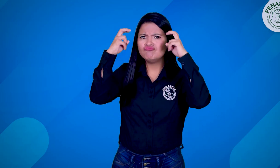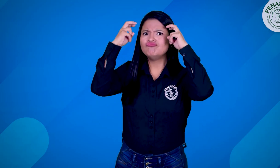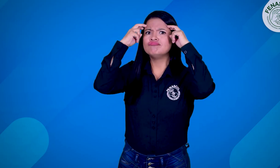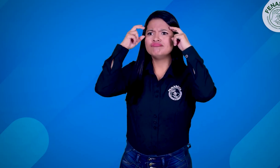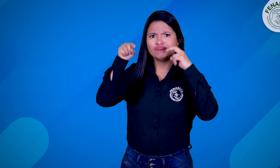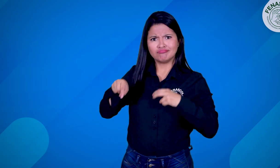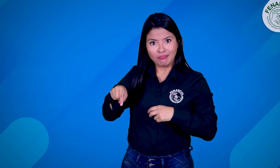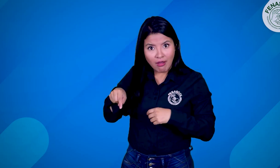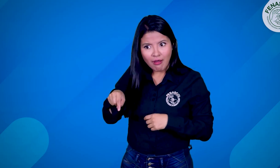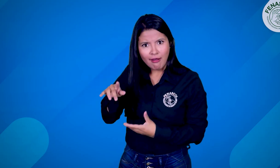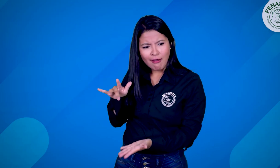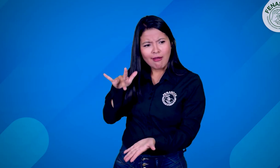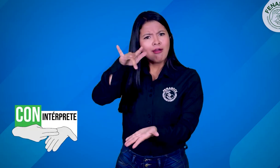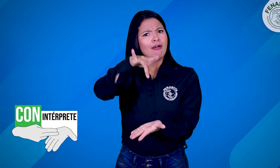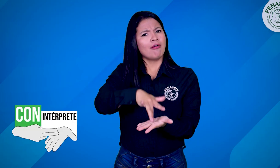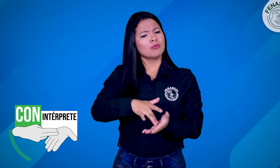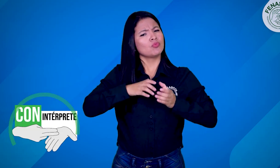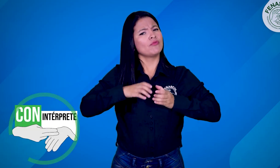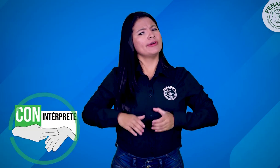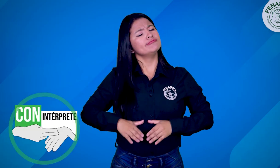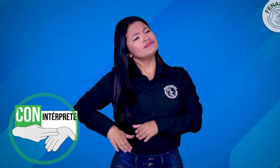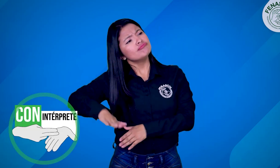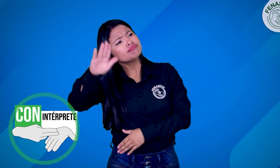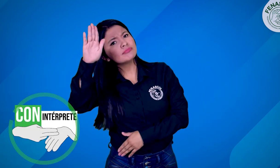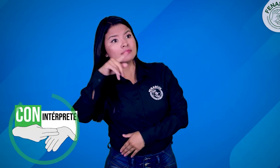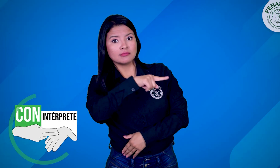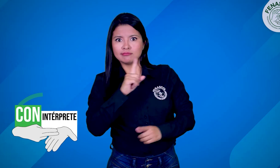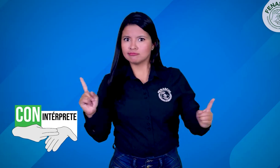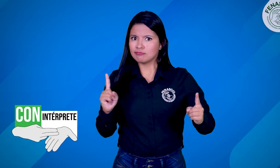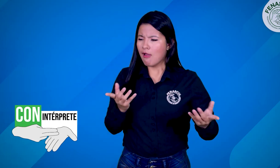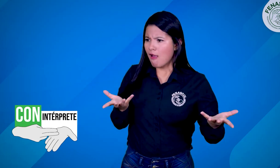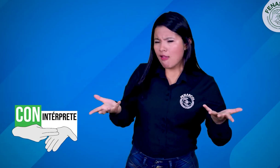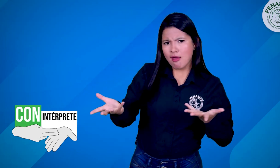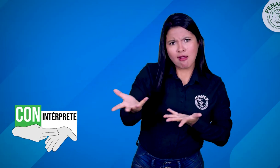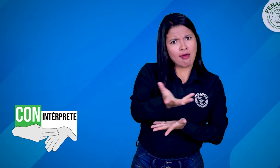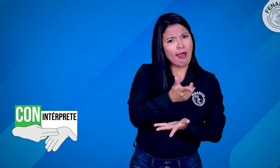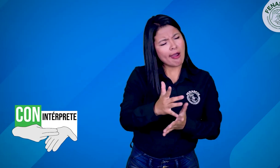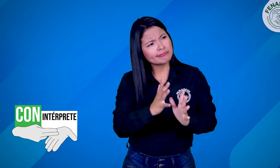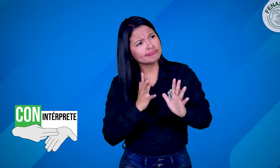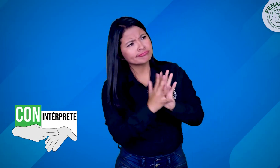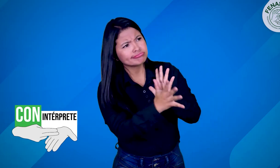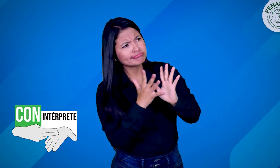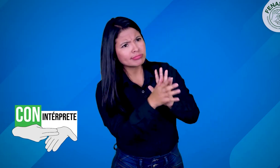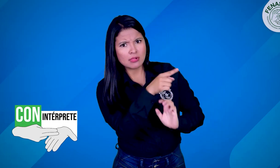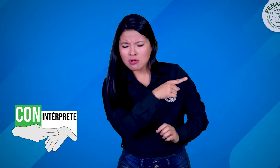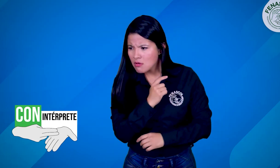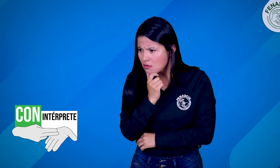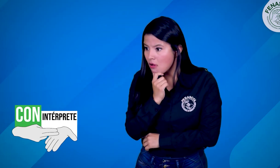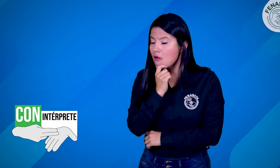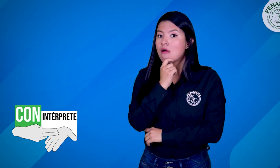quien mediante sus ideas, opiniones y conocimientos puedan contribuir a una transformación, debe tener intérpretes en